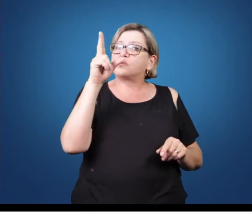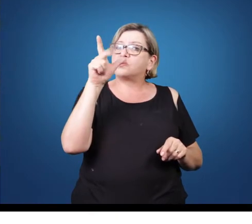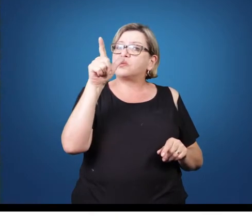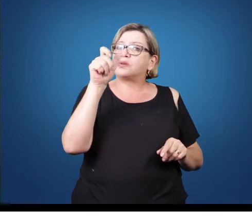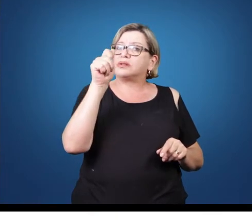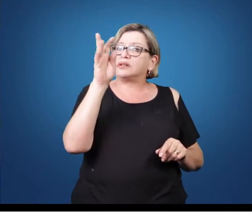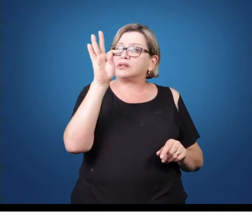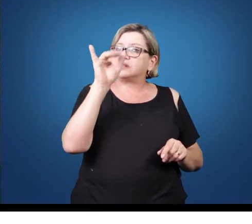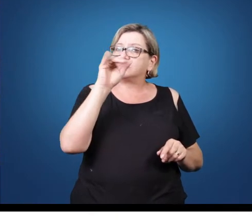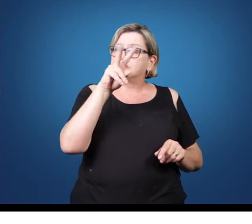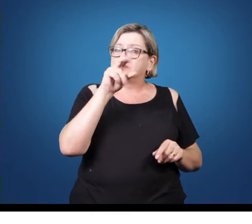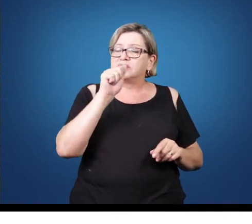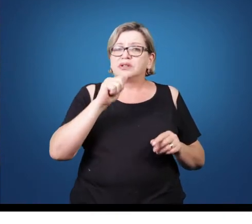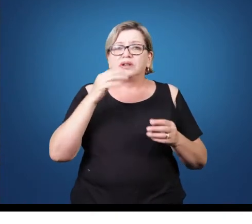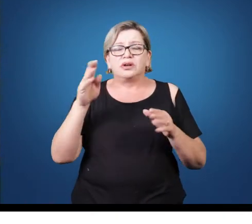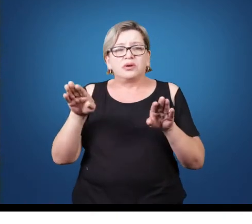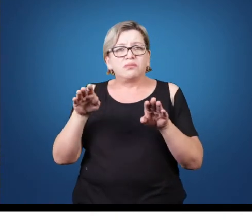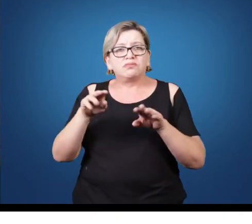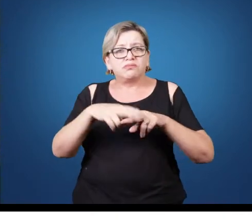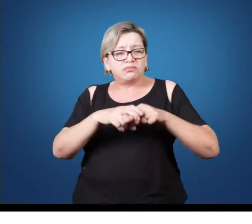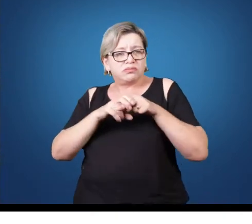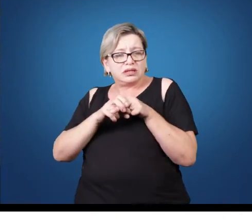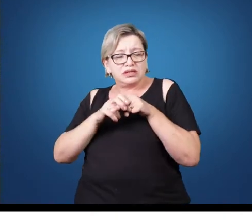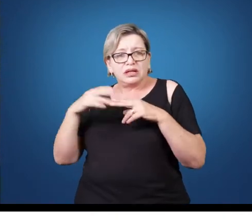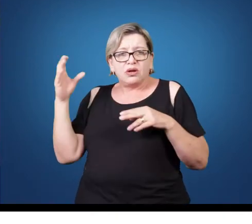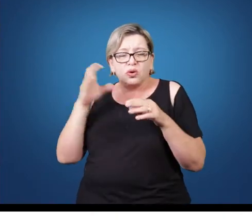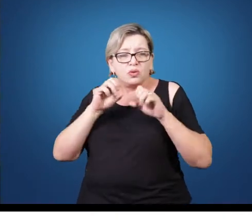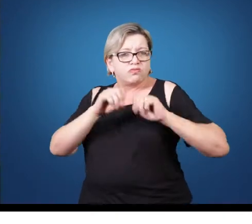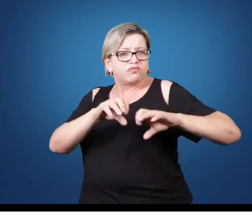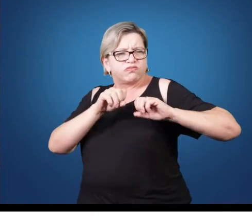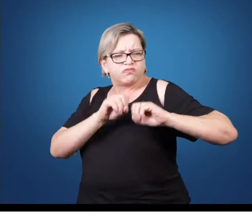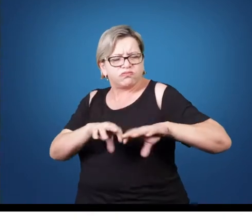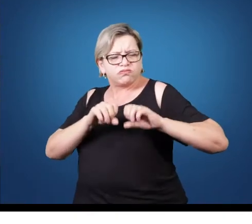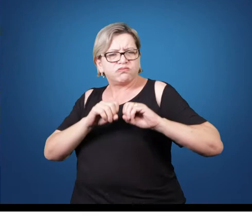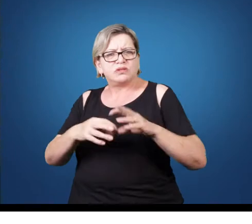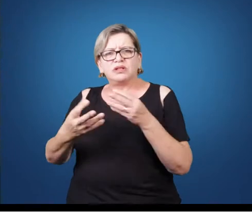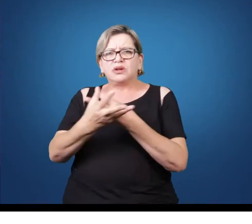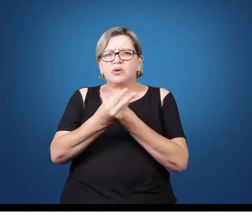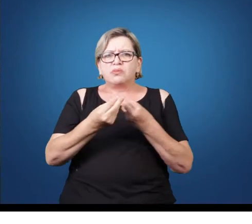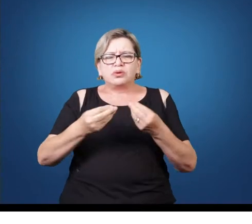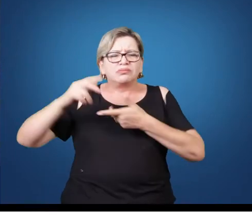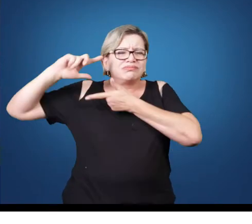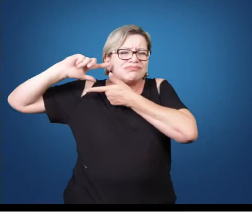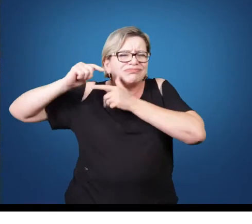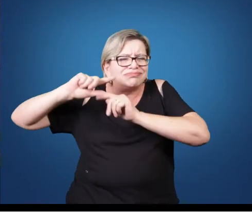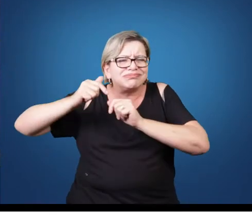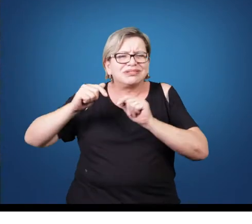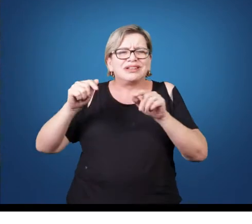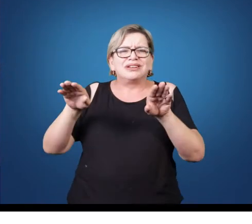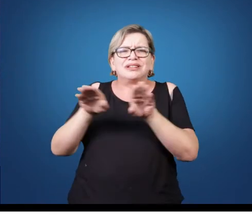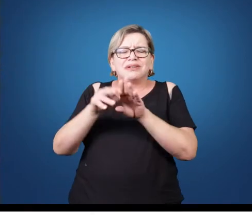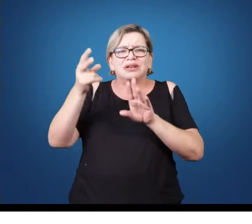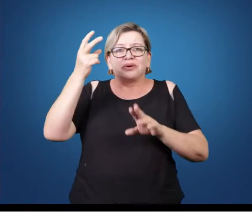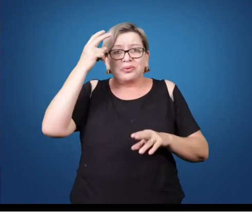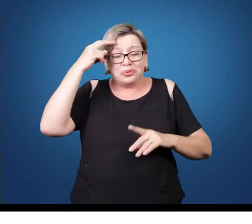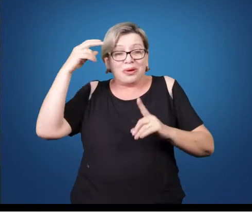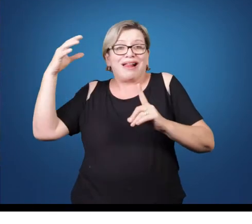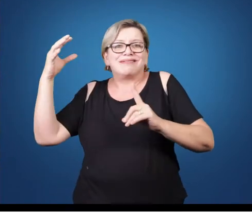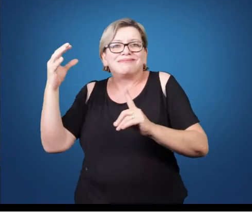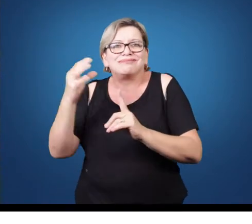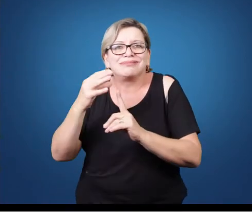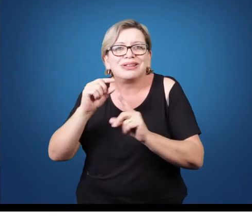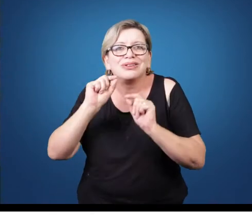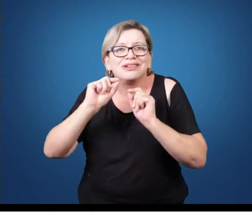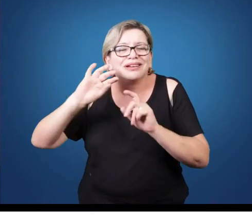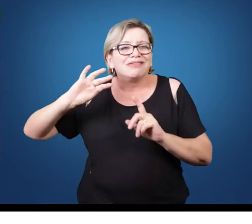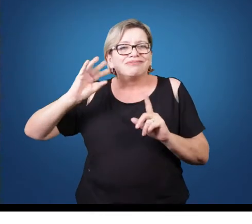isso, se acelera muito os processos de educação, recebe influência de todo tipo de tradição e cultura. Então, o que acontece no século